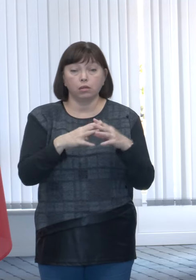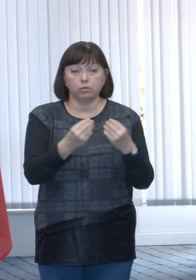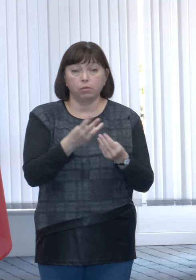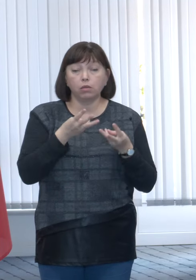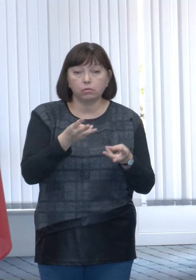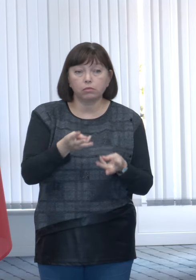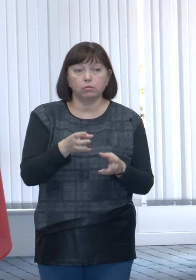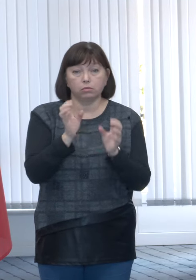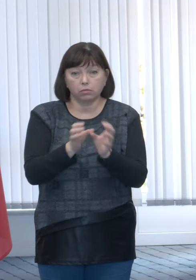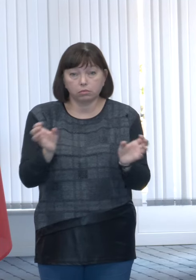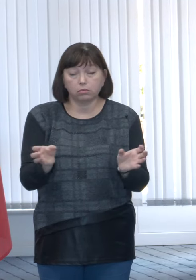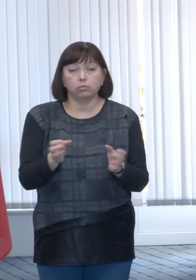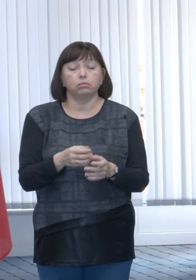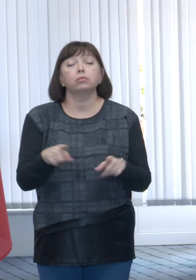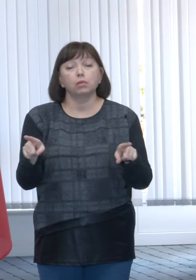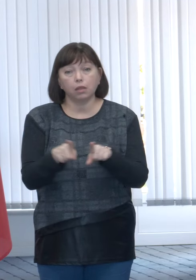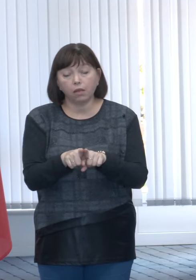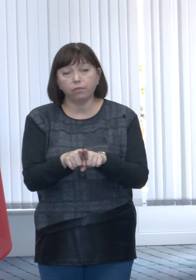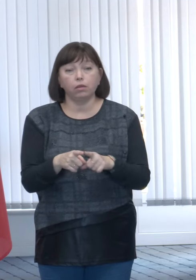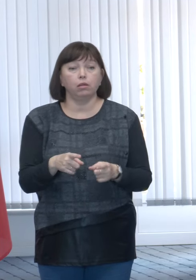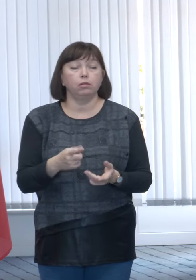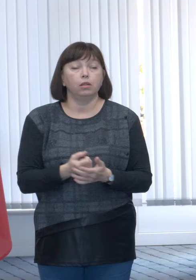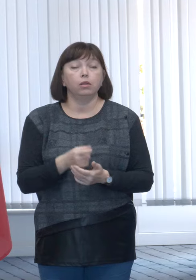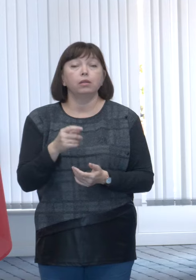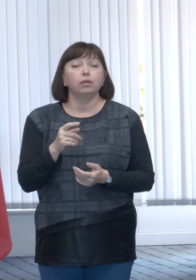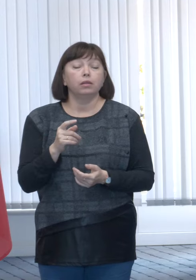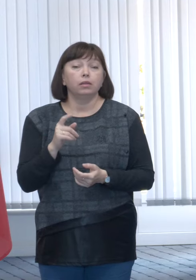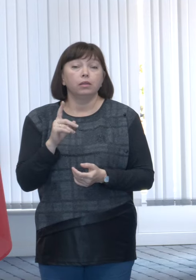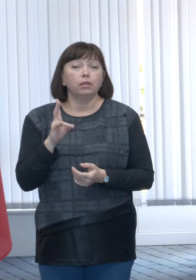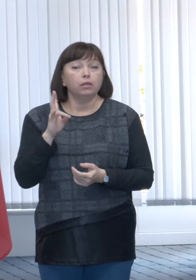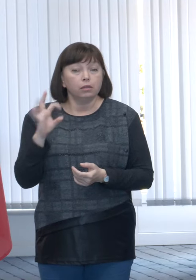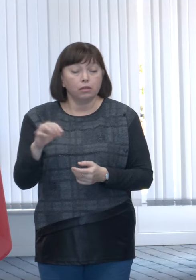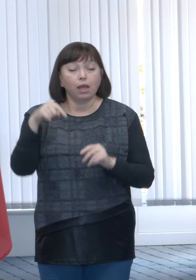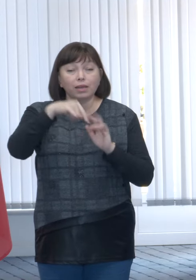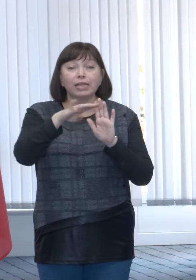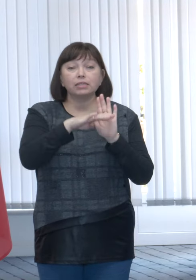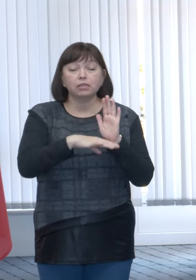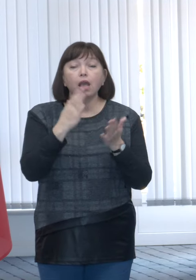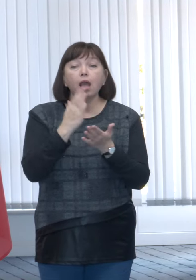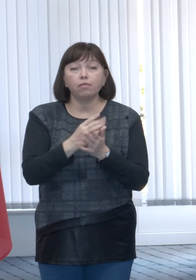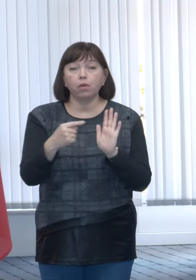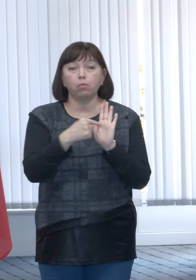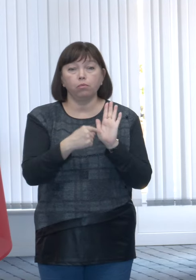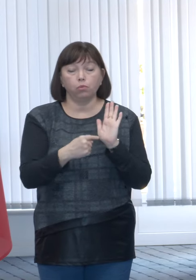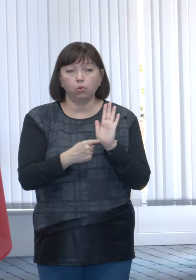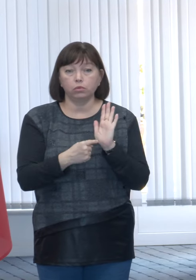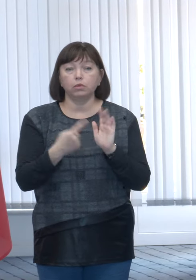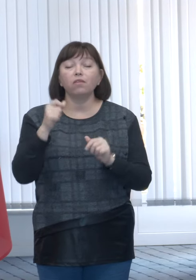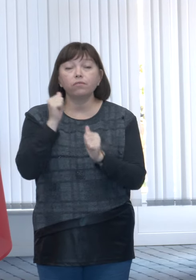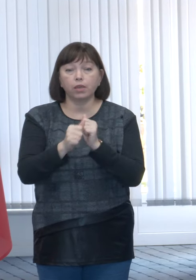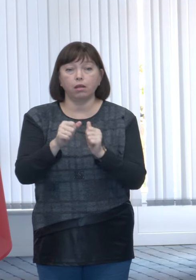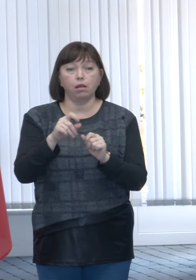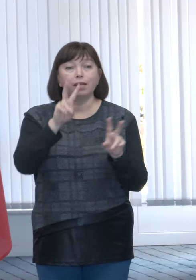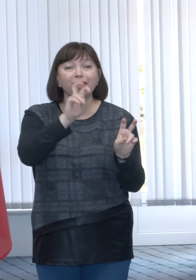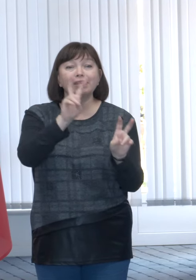încălzește cu termie, la fel, sau cu electricitate. Dar, în sistem, avem anumiți parametri, cerințe, pentru fiecare